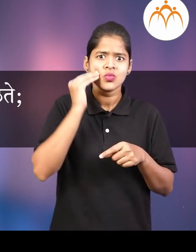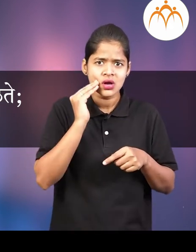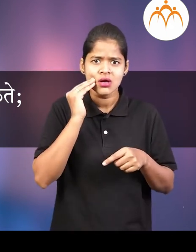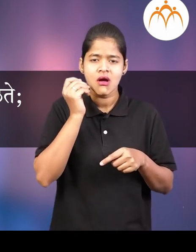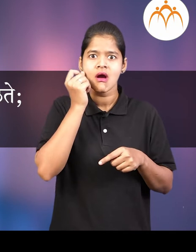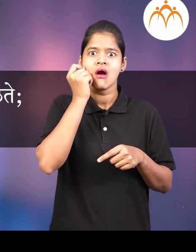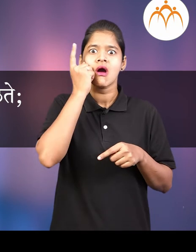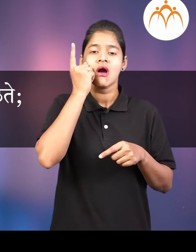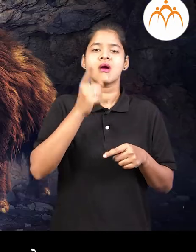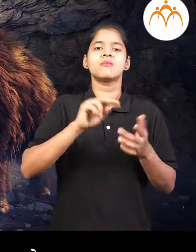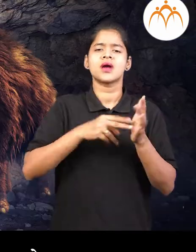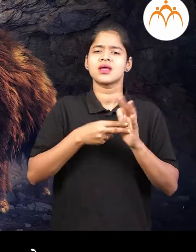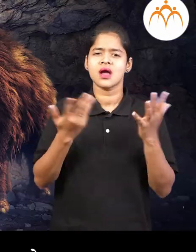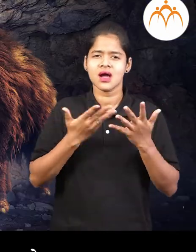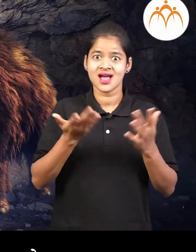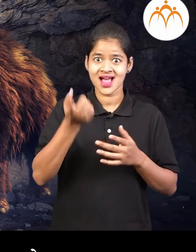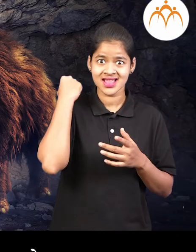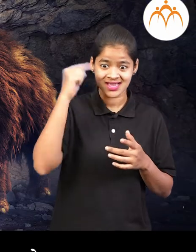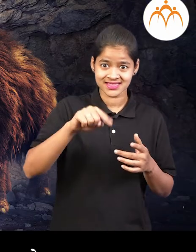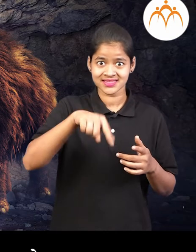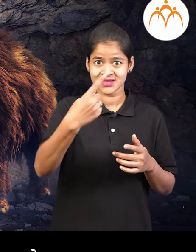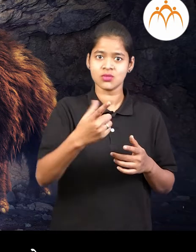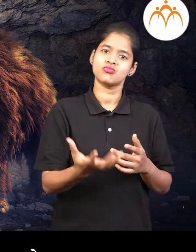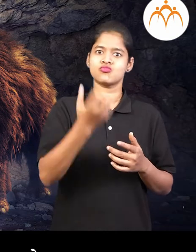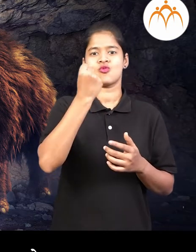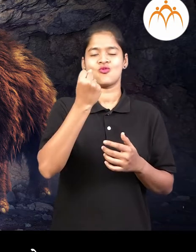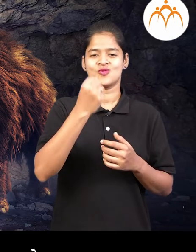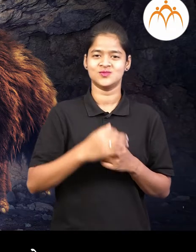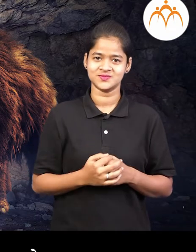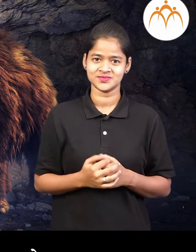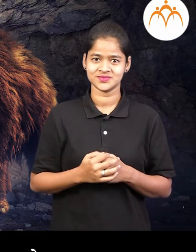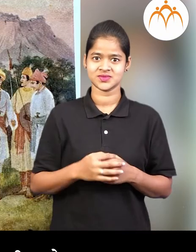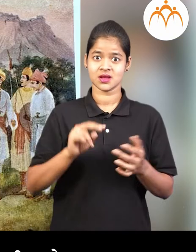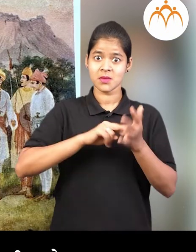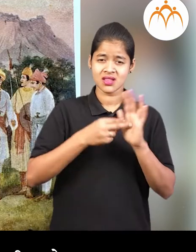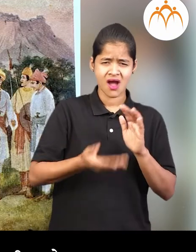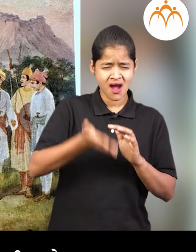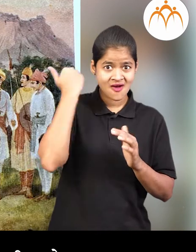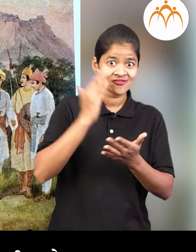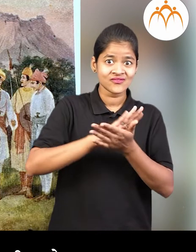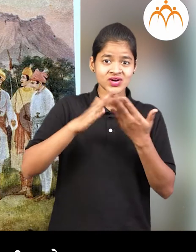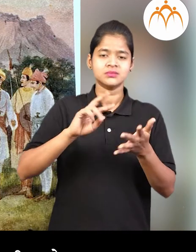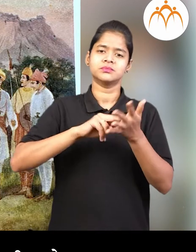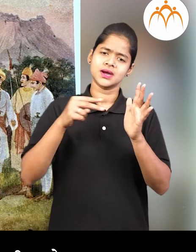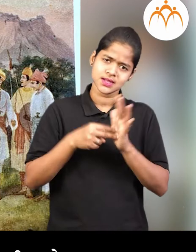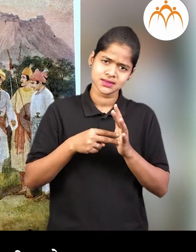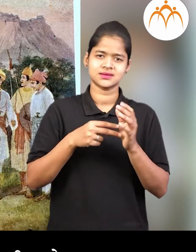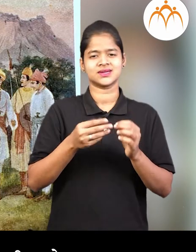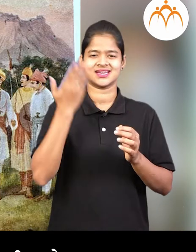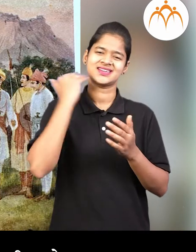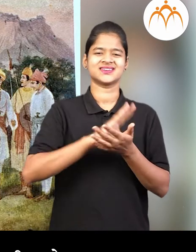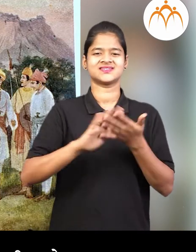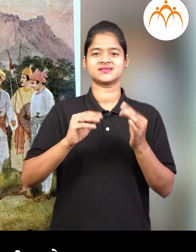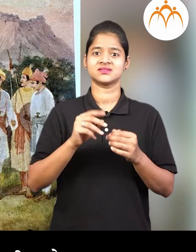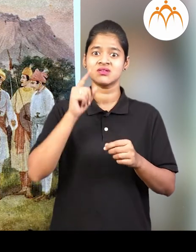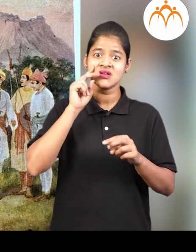काल करतू अधी घडून गिलेले आ घटनेचा काल मंजे भूत काल एकादी घटना खुप वर्षन पुर्वी